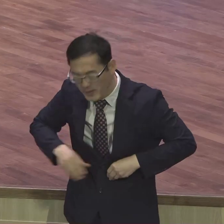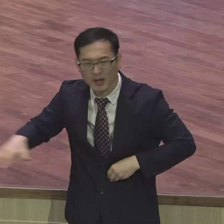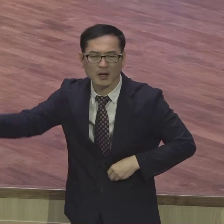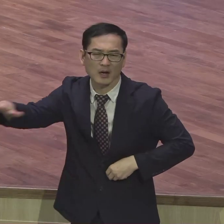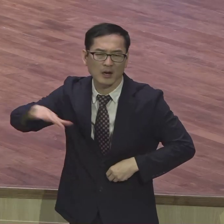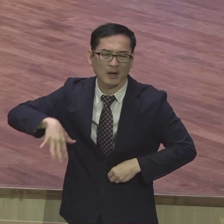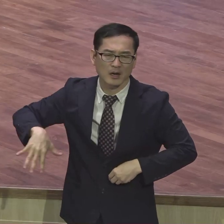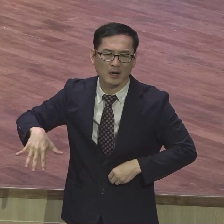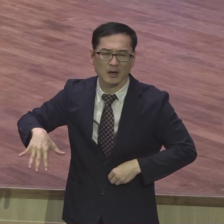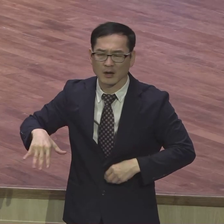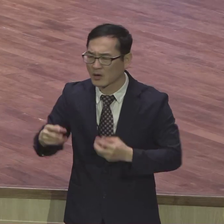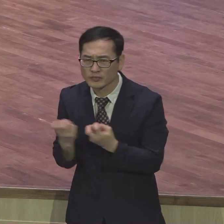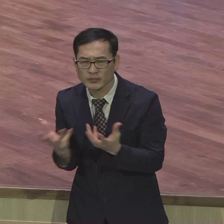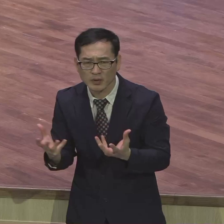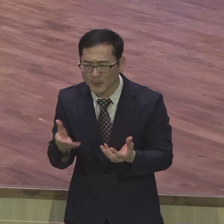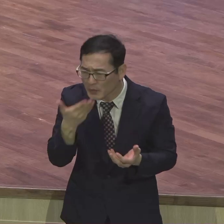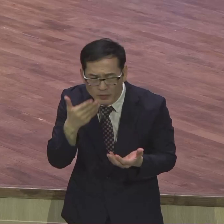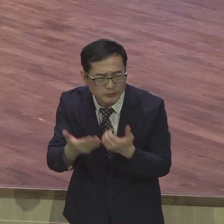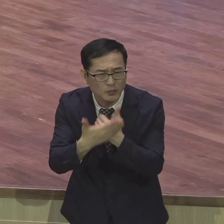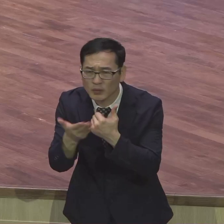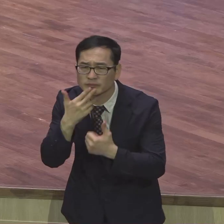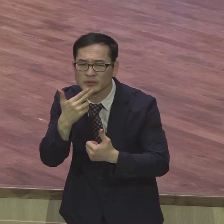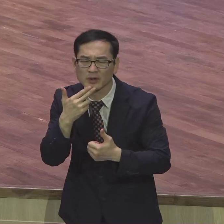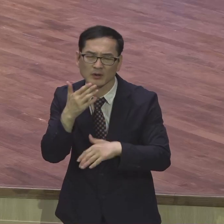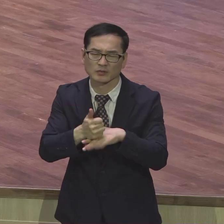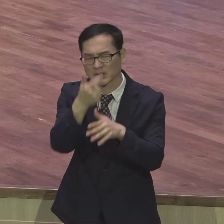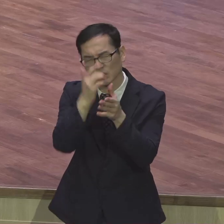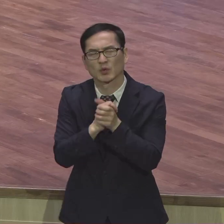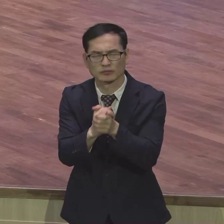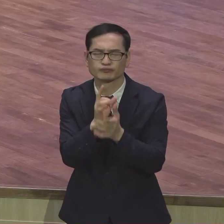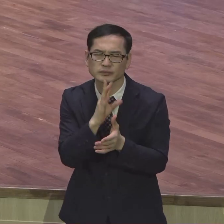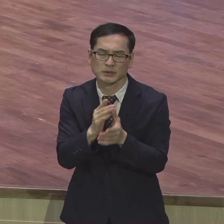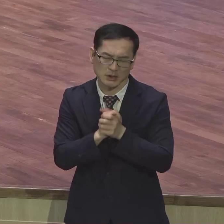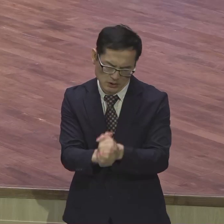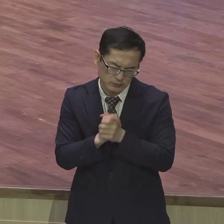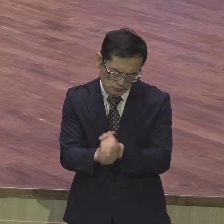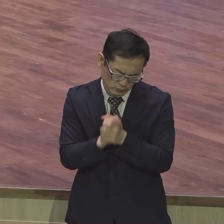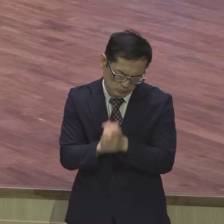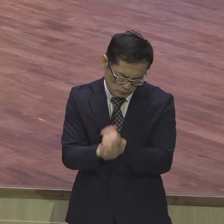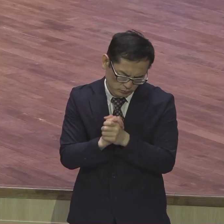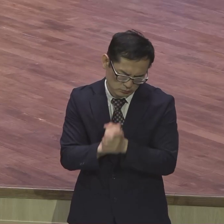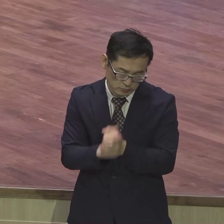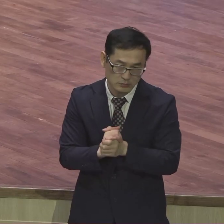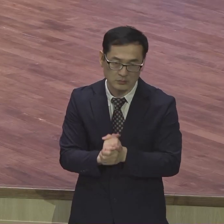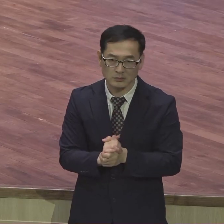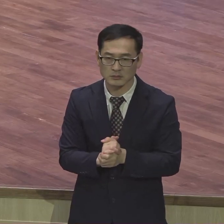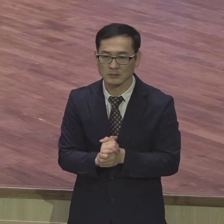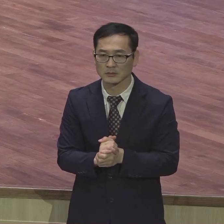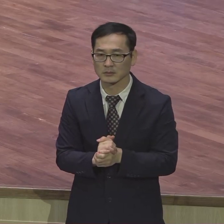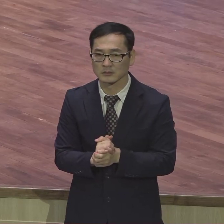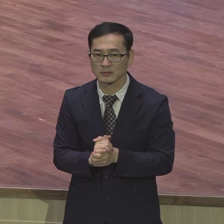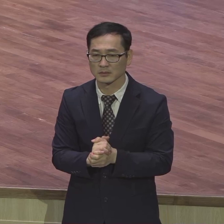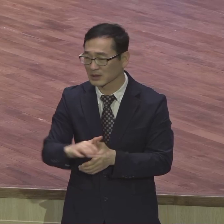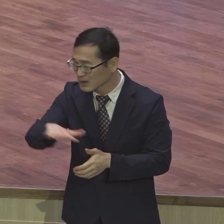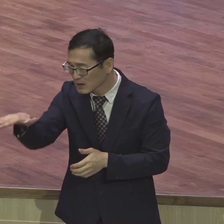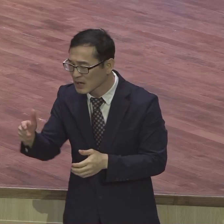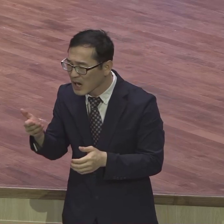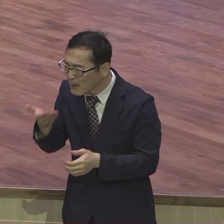기도밖에 없는 거예요 기도밖에 기도를 하나님께 하는 거예요 하나님 아이들이 우유를 먹여야 되겠는데